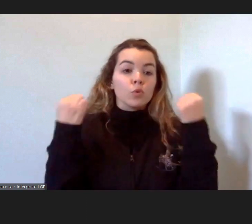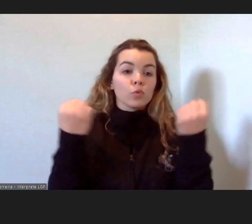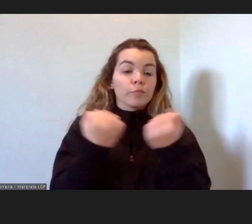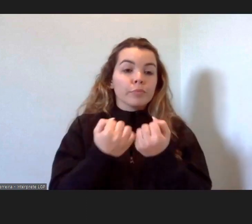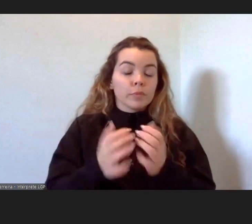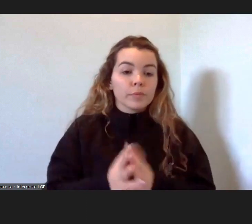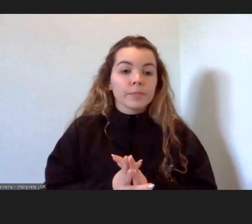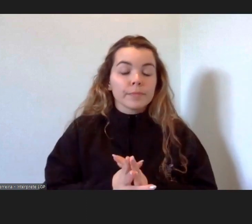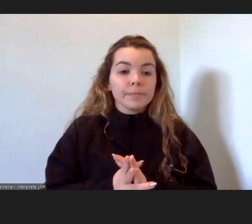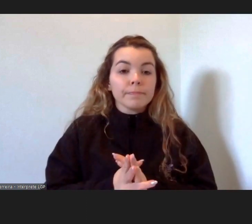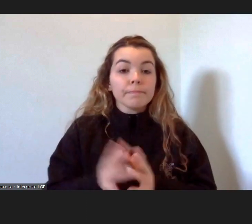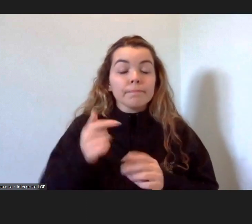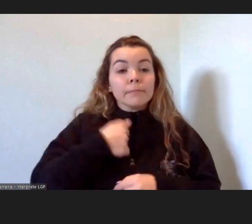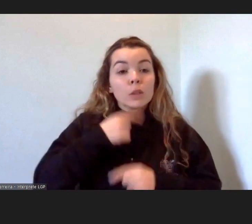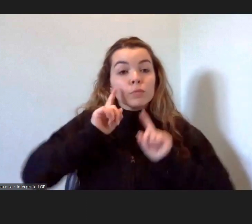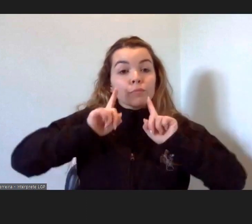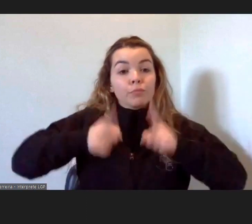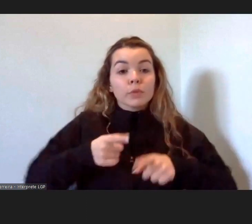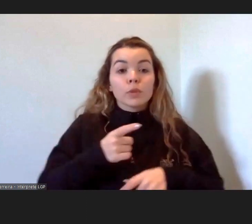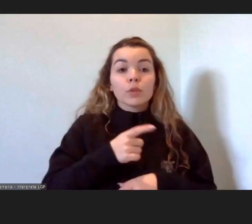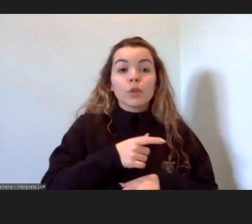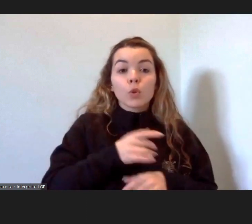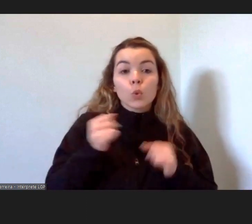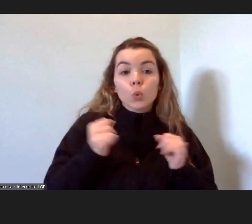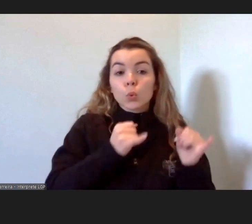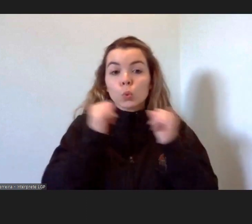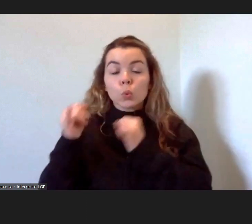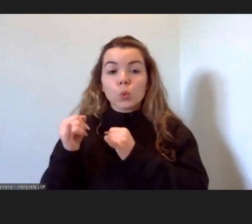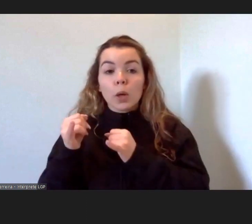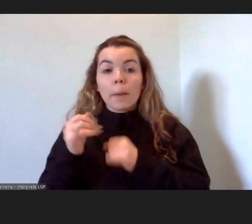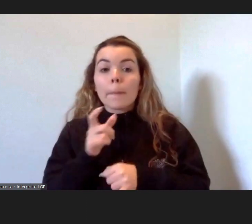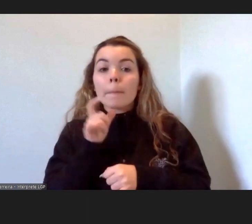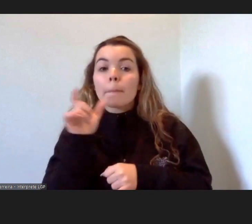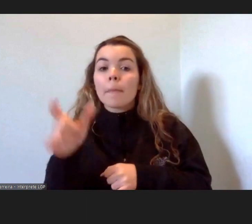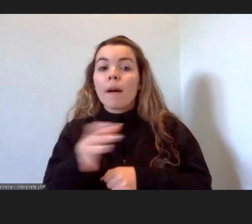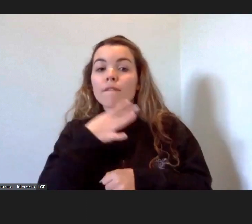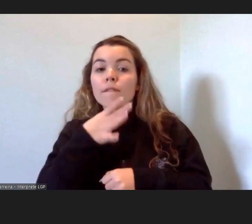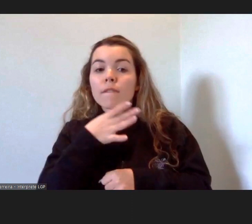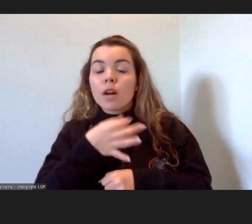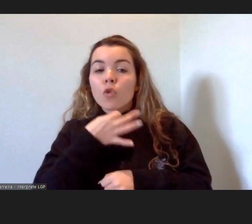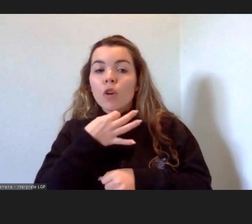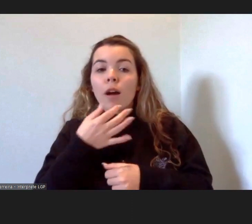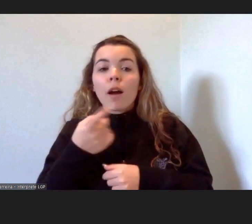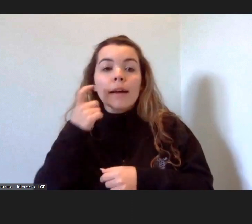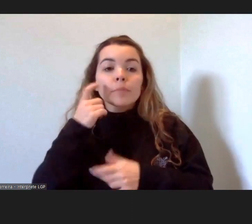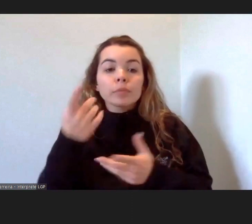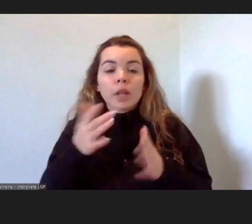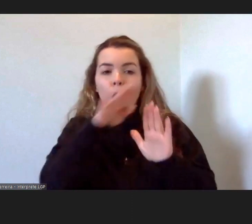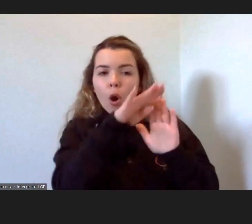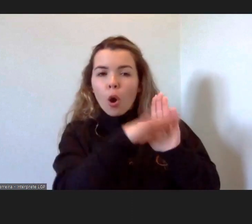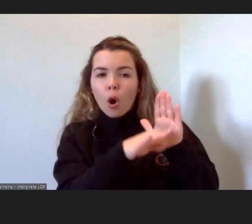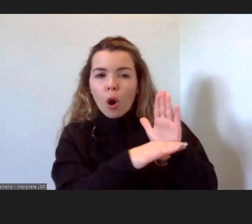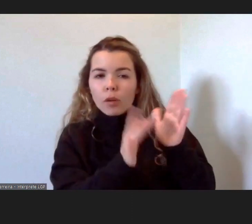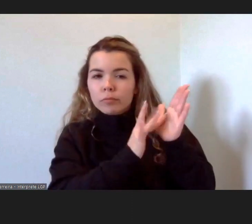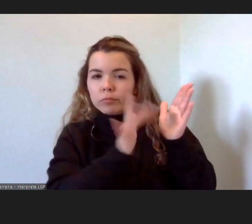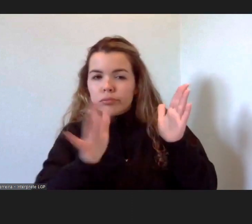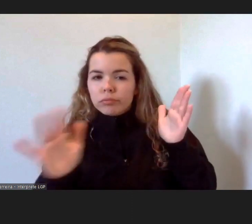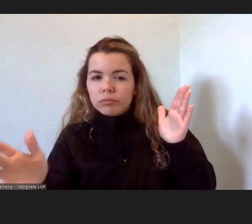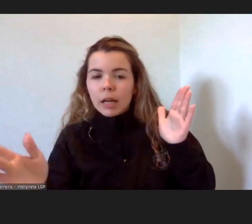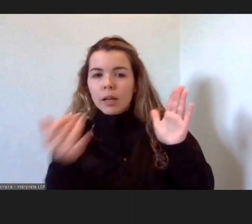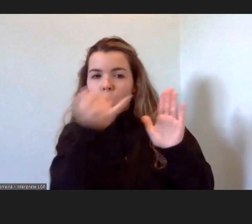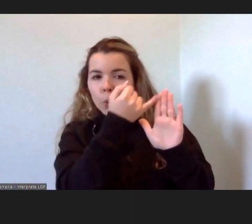começaria por dar a palavra, vou seguir a ordem que está no programa, que é por isso no momento a ordem